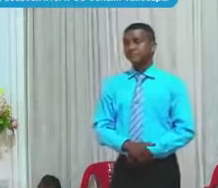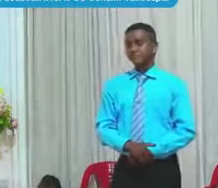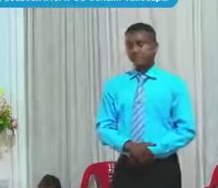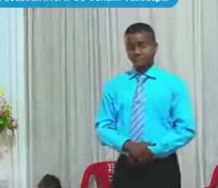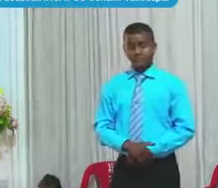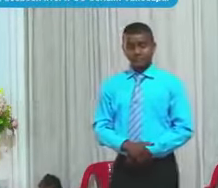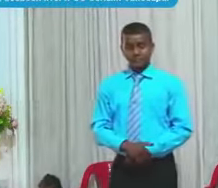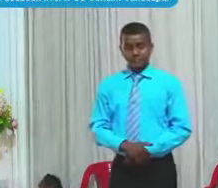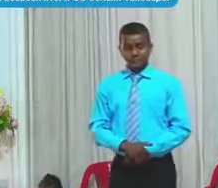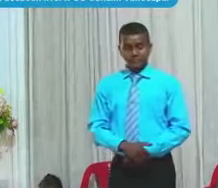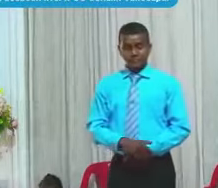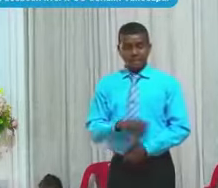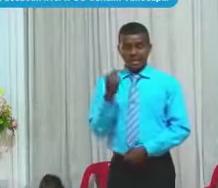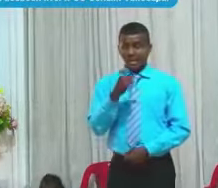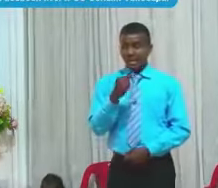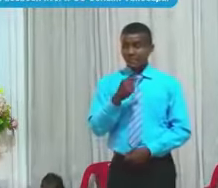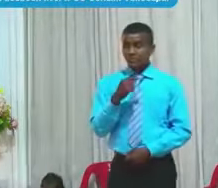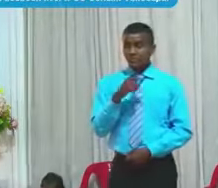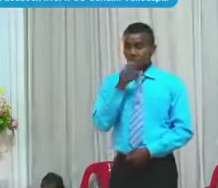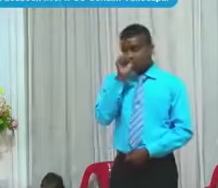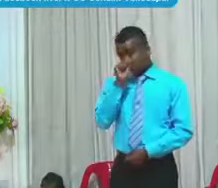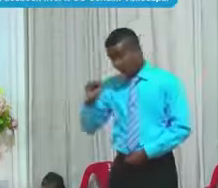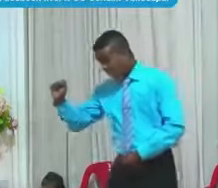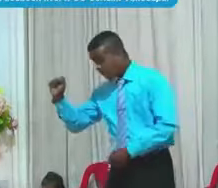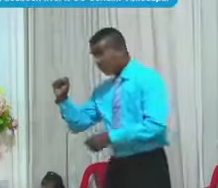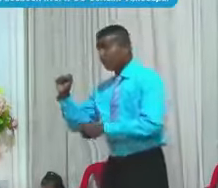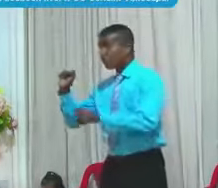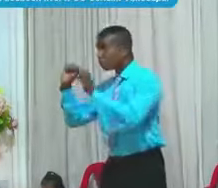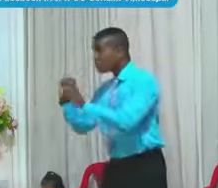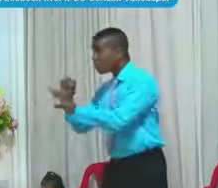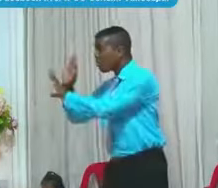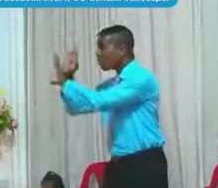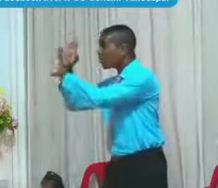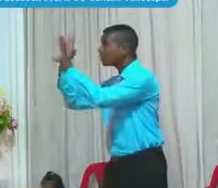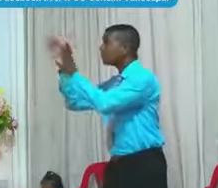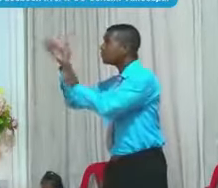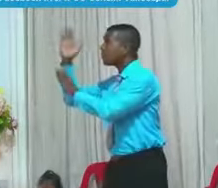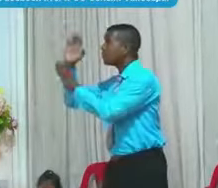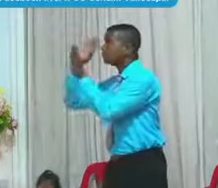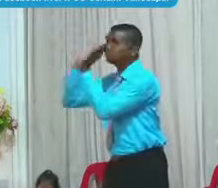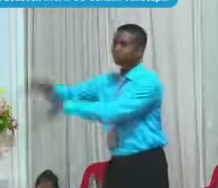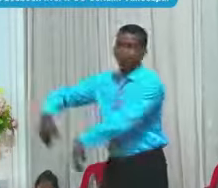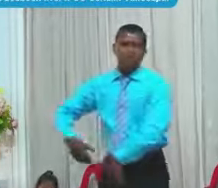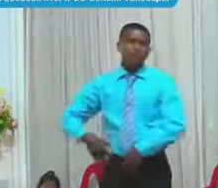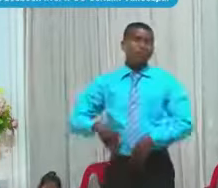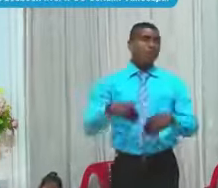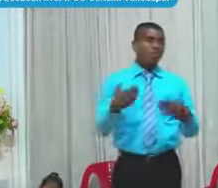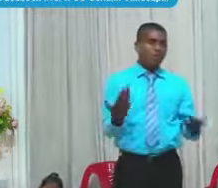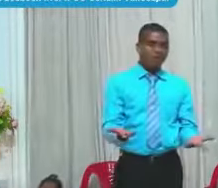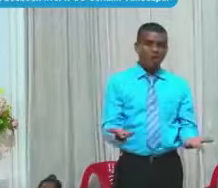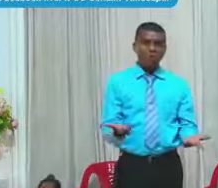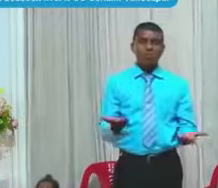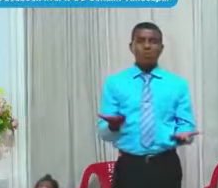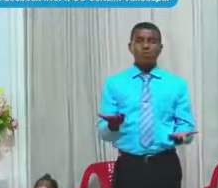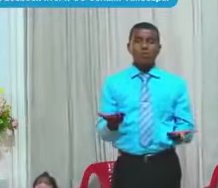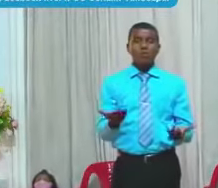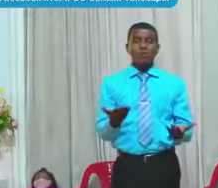Los llevó A cambiar La gloria Del Dios Incorrutible En semejanza De Corrutible